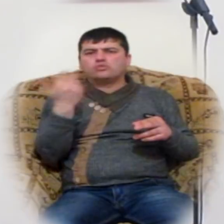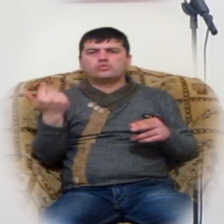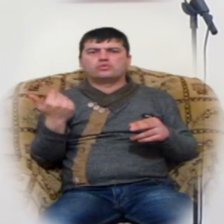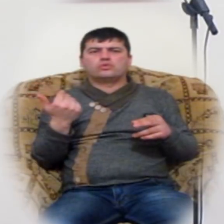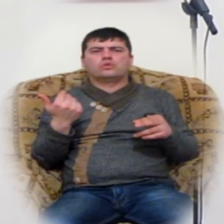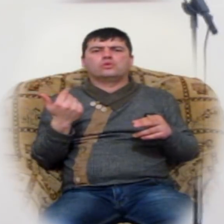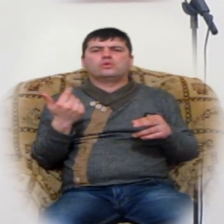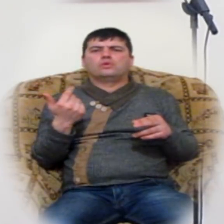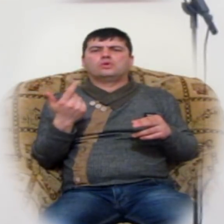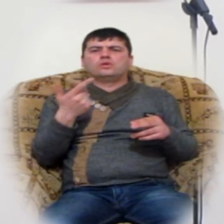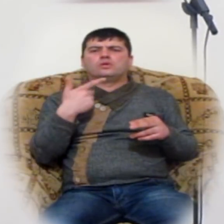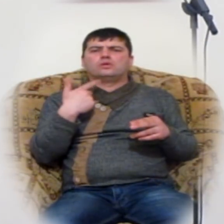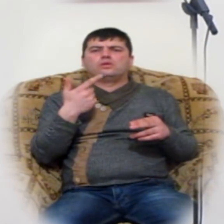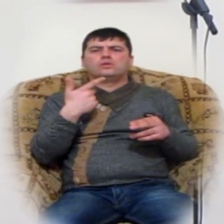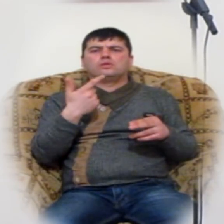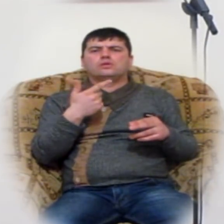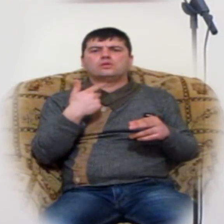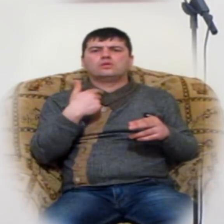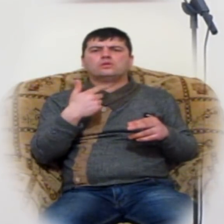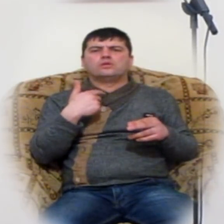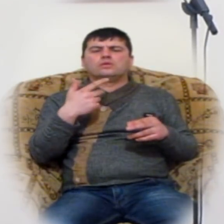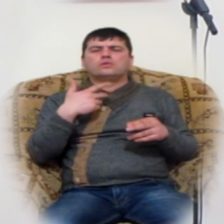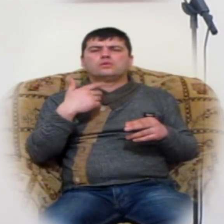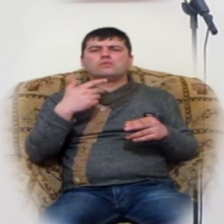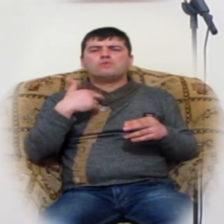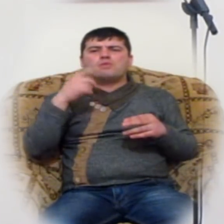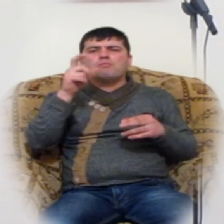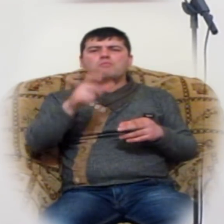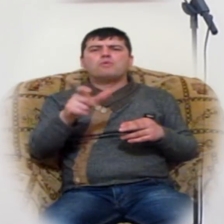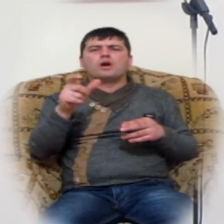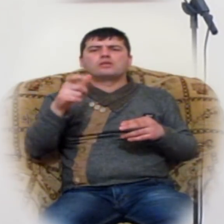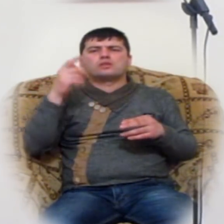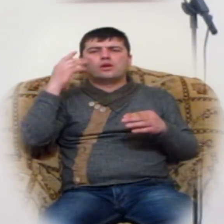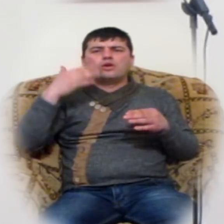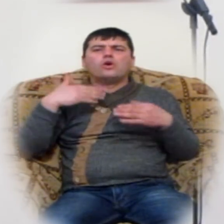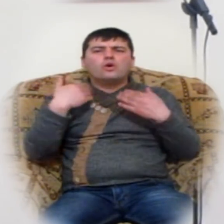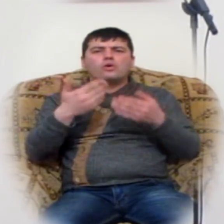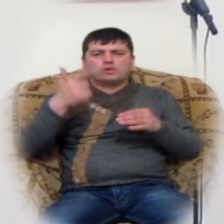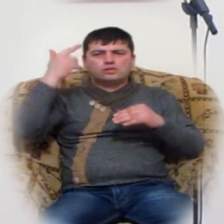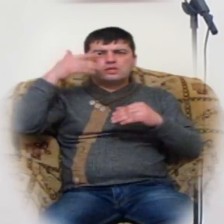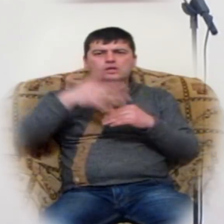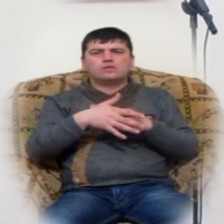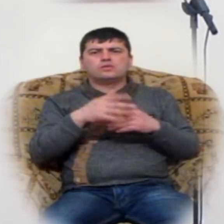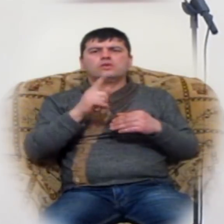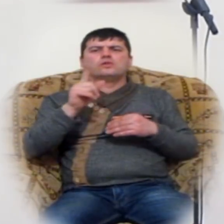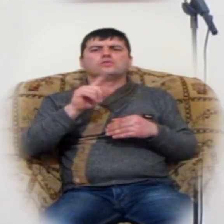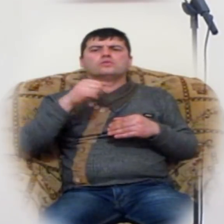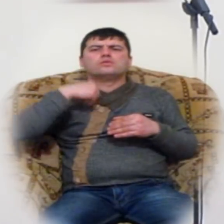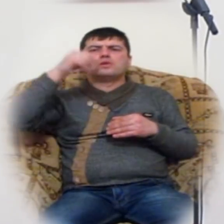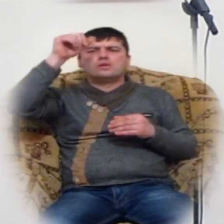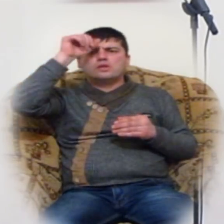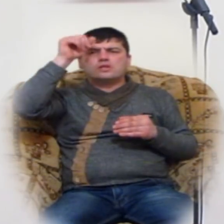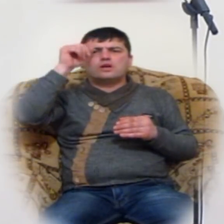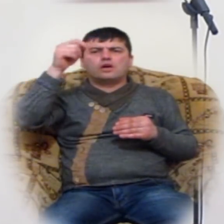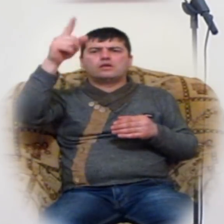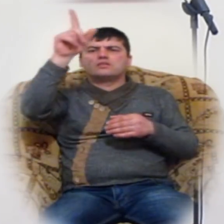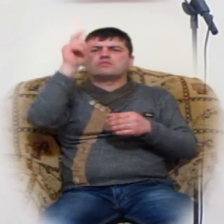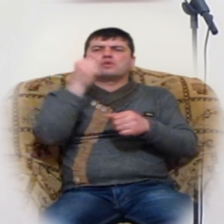ք ոզում եք մեր մարդկային մտքով խորուշտով հասկանանք եմ բաներ որ աստված ինքն է արեմ մեզ համար